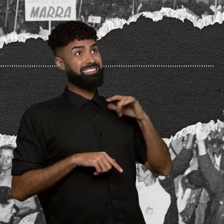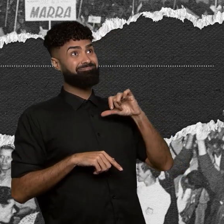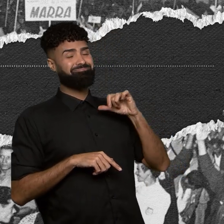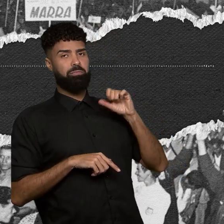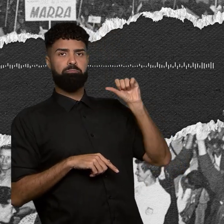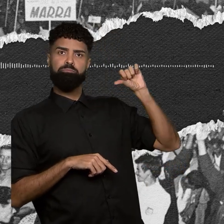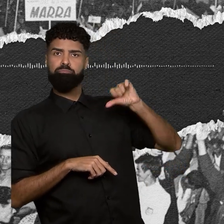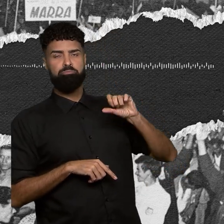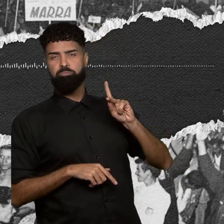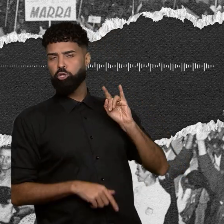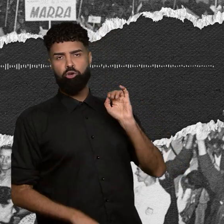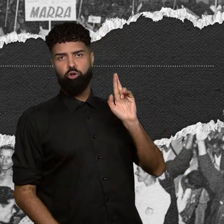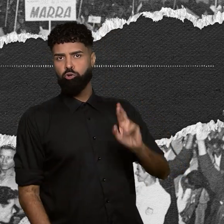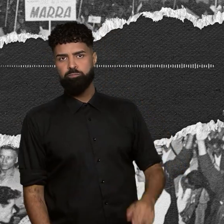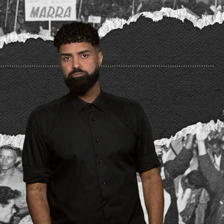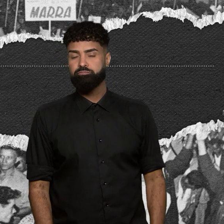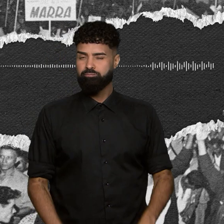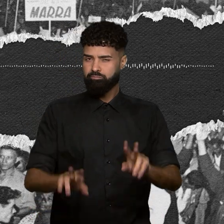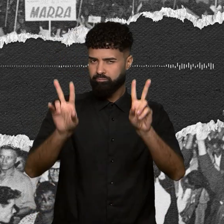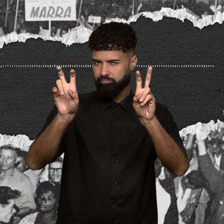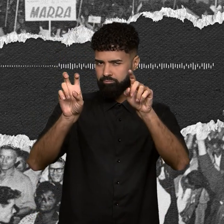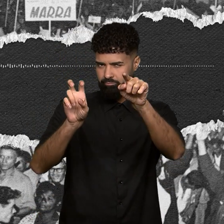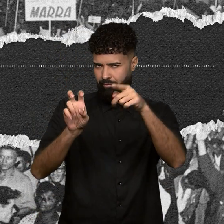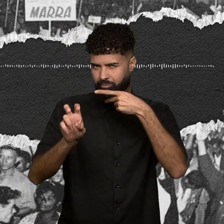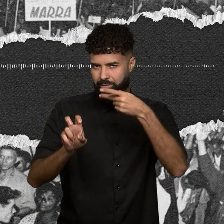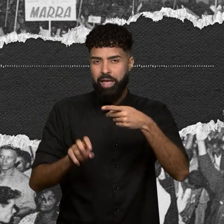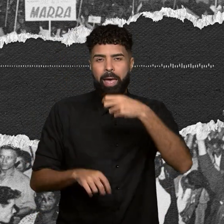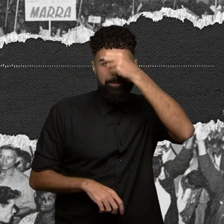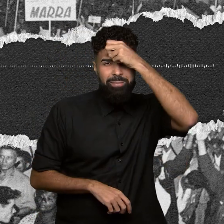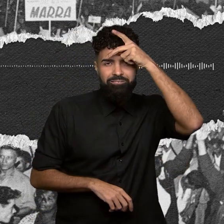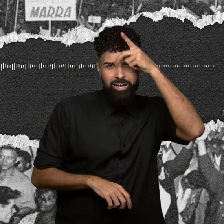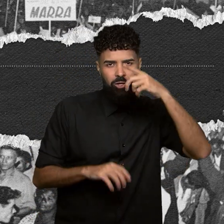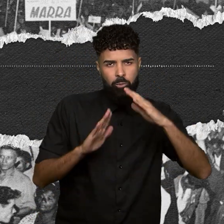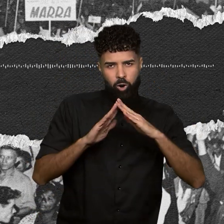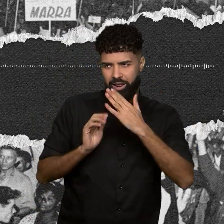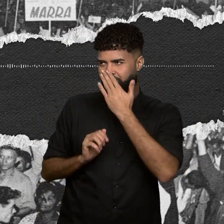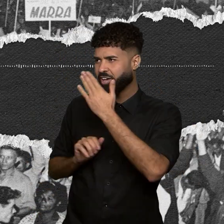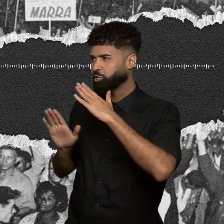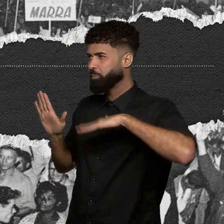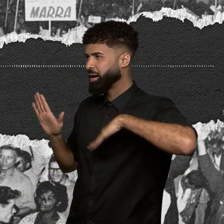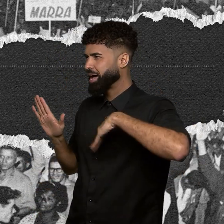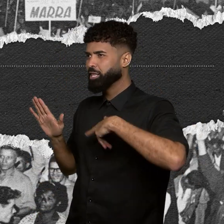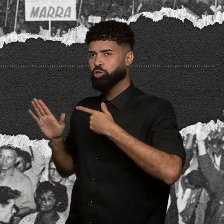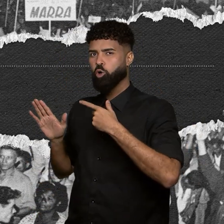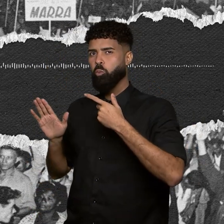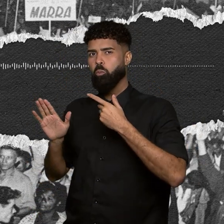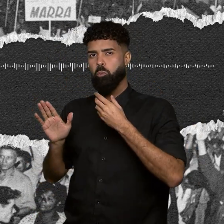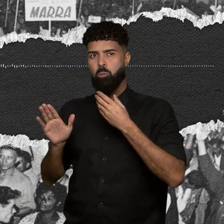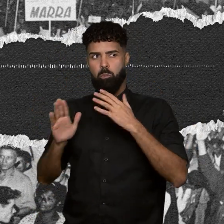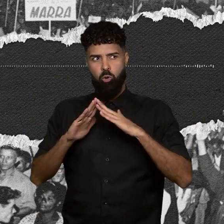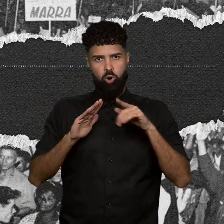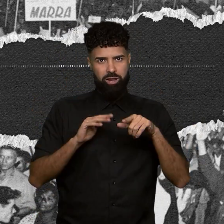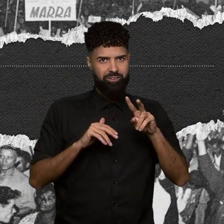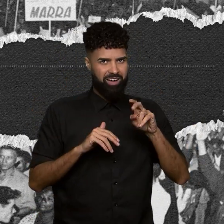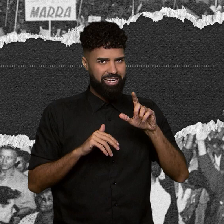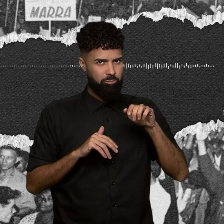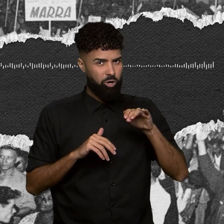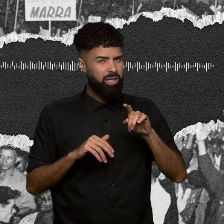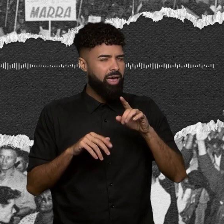E vamos abrir um parênteses. Sabe o prefeito que morava de frente para o mar e não no Vale da Morte? Tem um detalhe importante. Ele não era